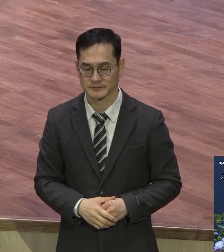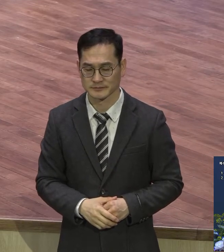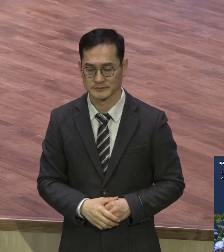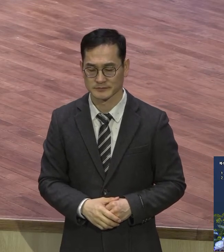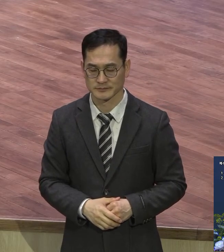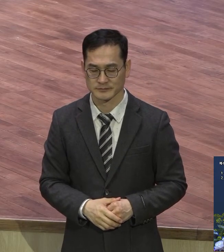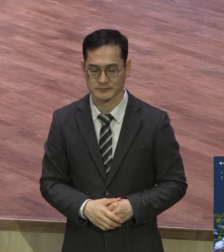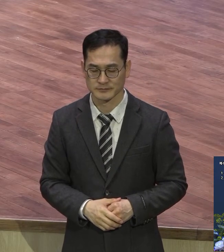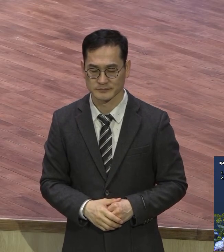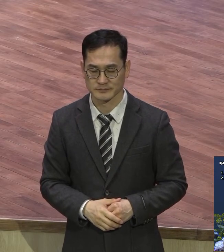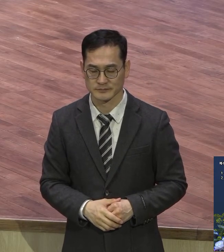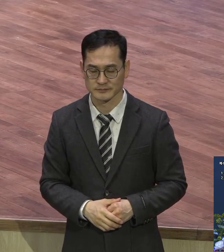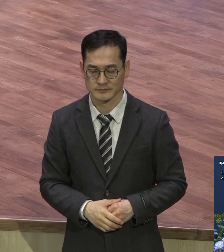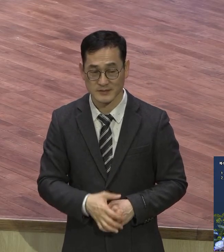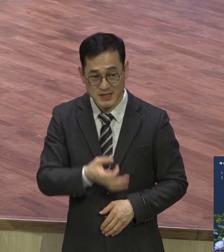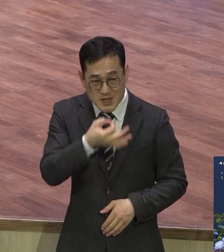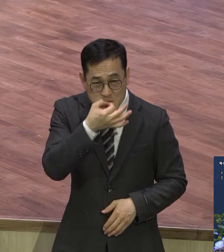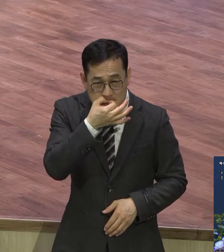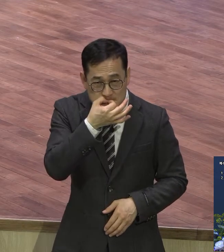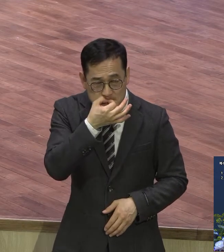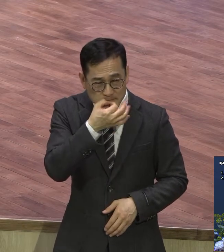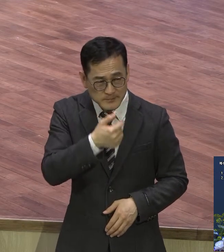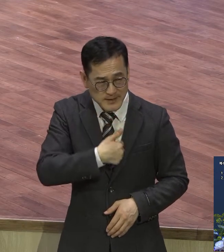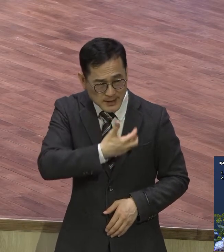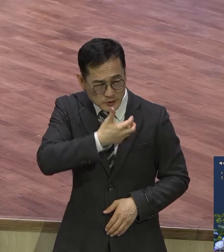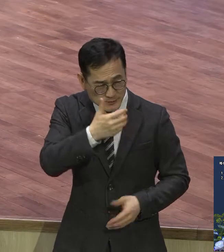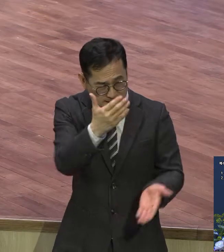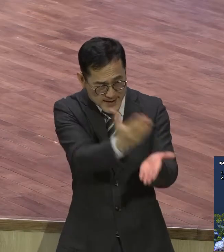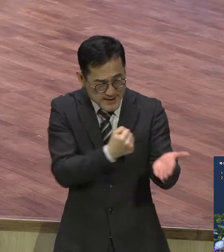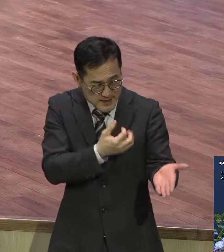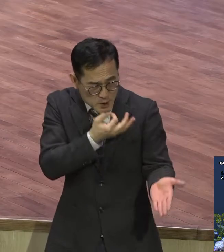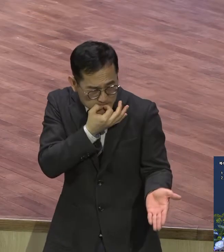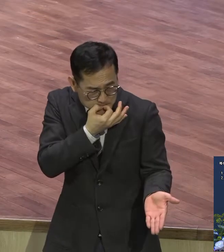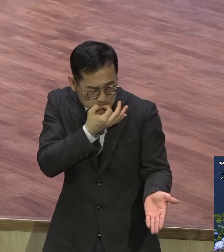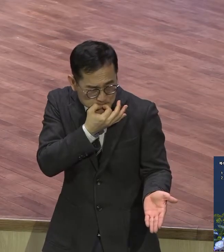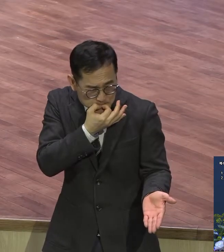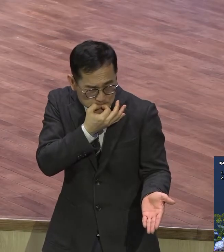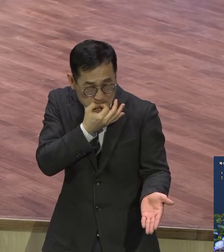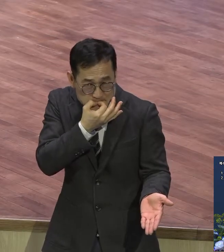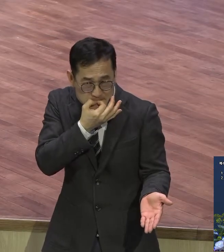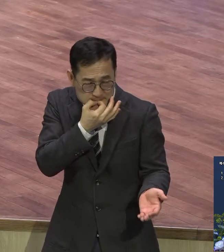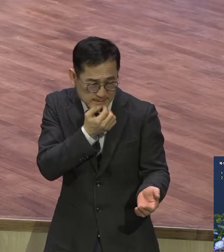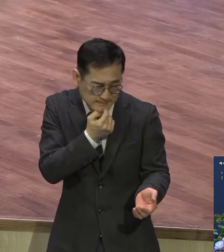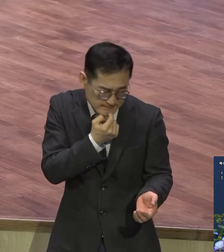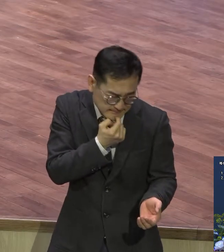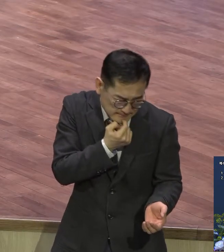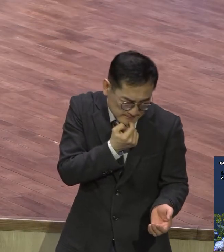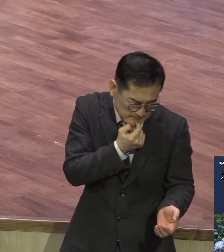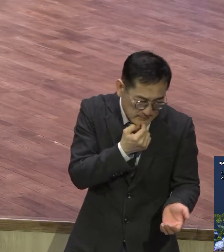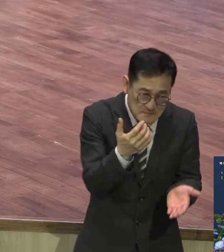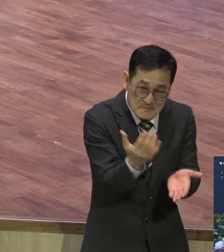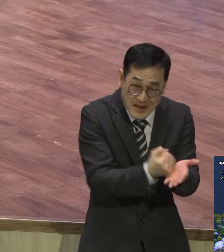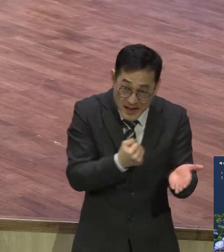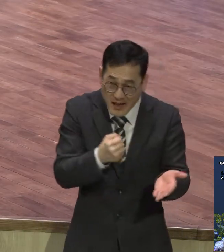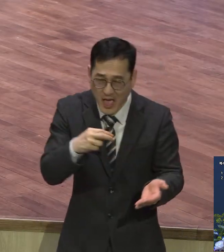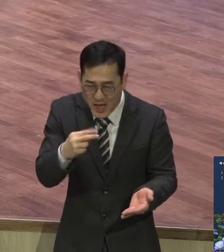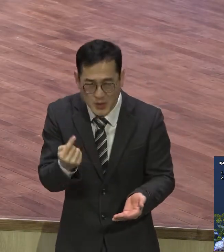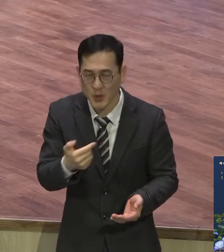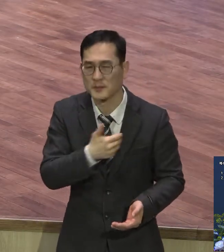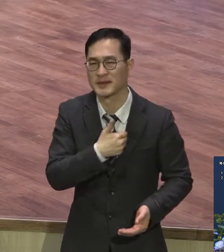욕망과 스트레스가 결국은 불행하게 만든다니까요 그러나 이와는 반대로